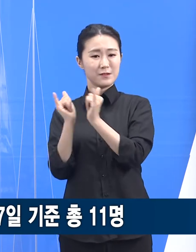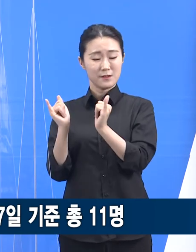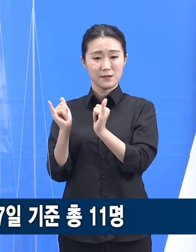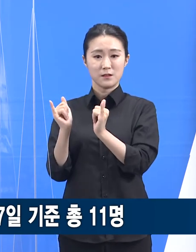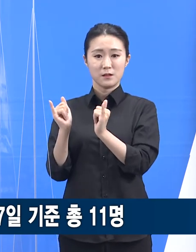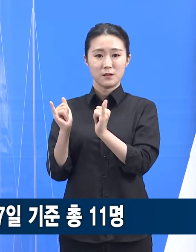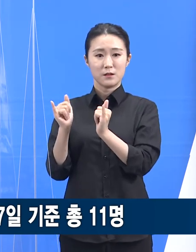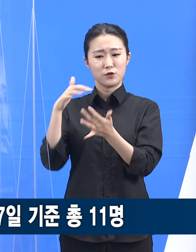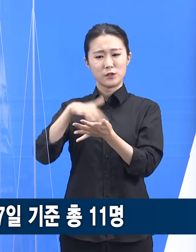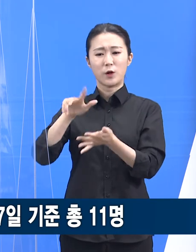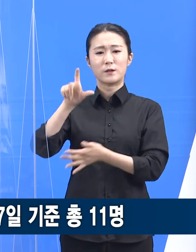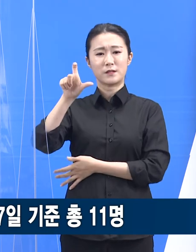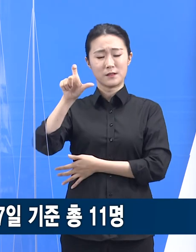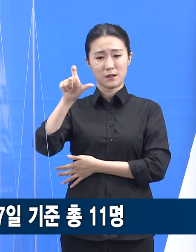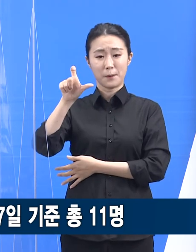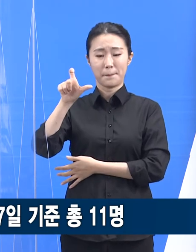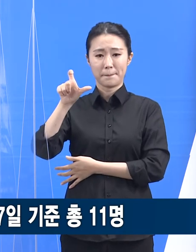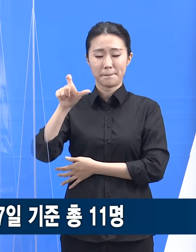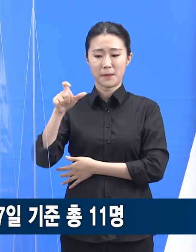조치하였습니다.